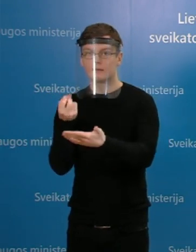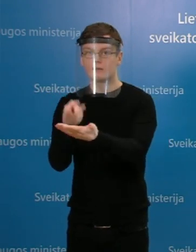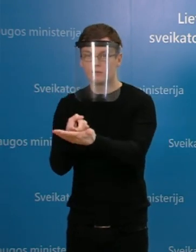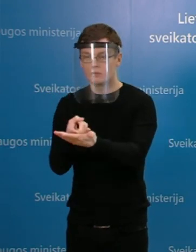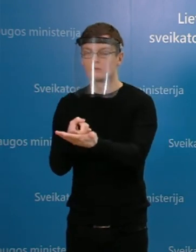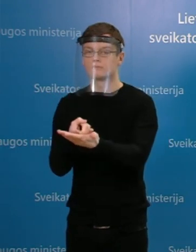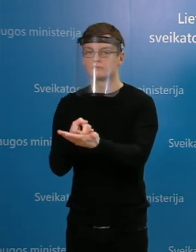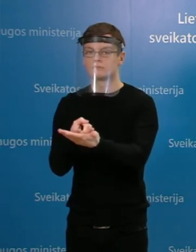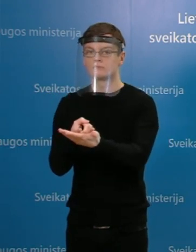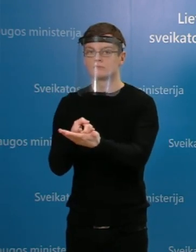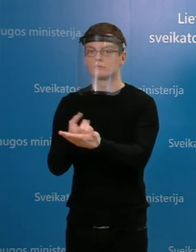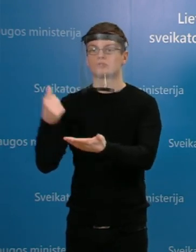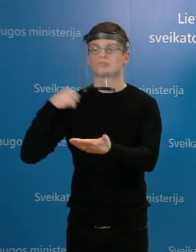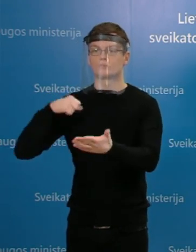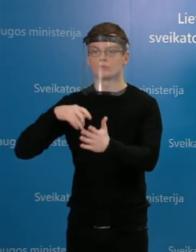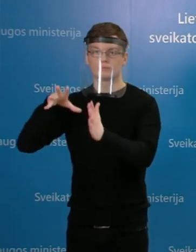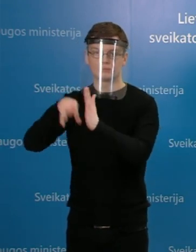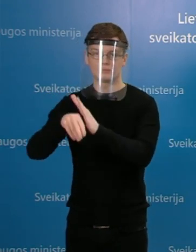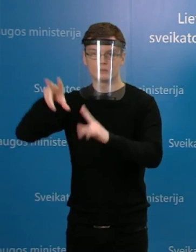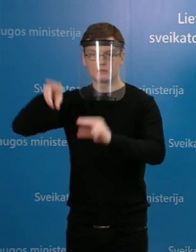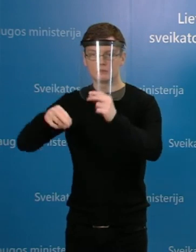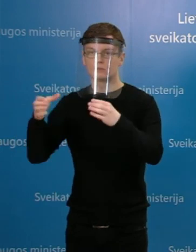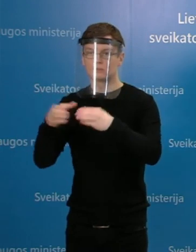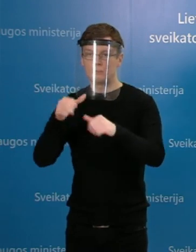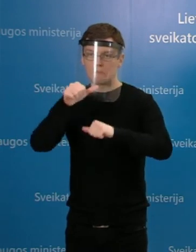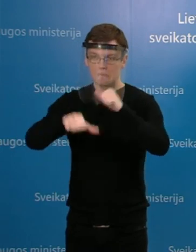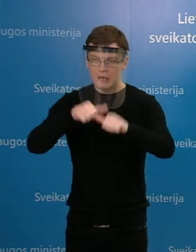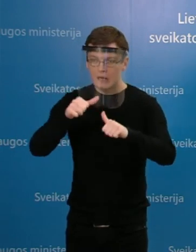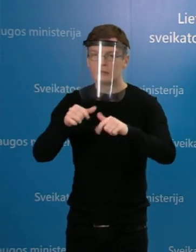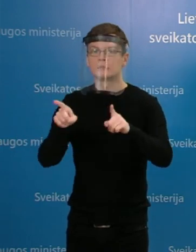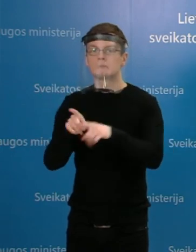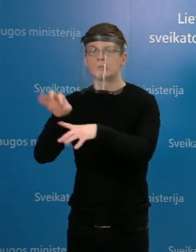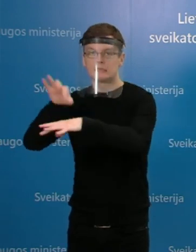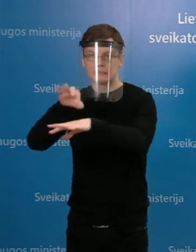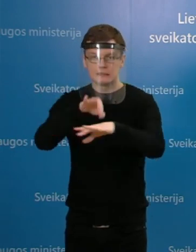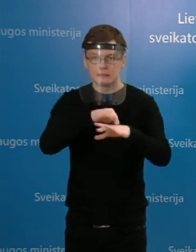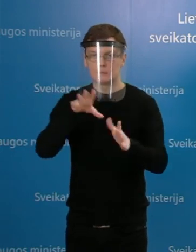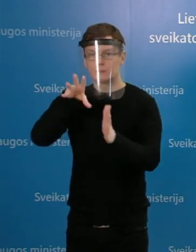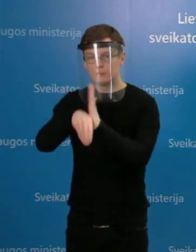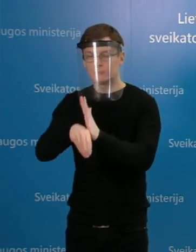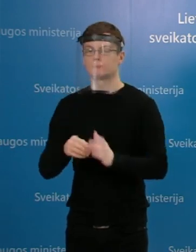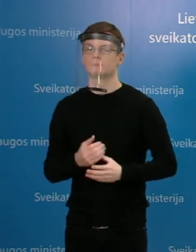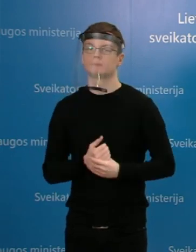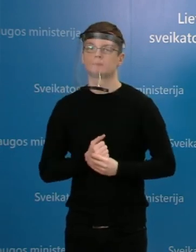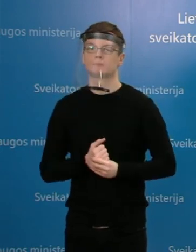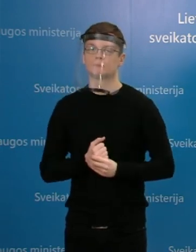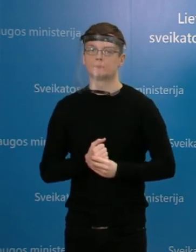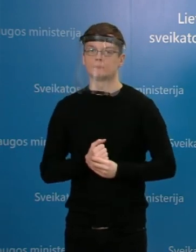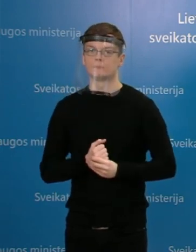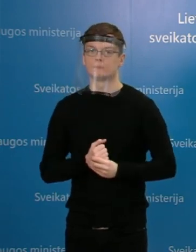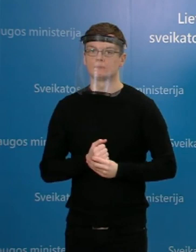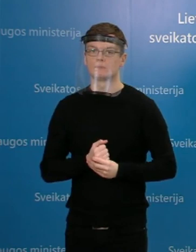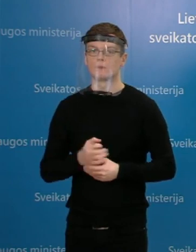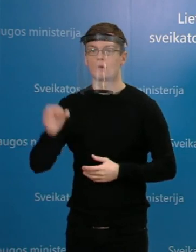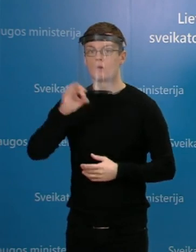Asmuo priklausė rizikos grupė ir pagal amžių, ir pagal lydinčių susirgymus. Kitas asmuo apie kitą mirtį